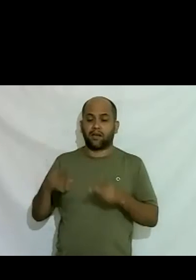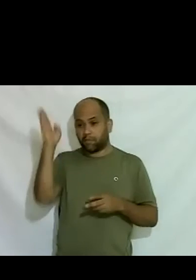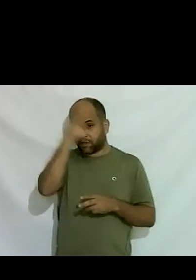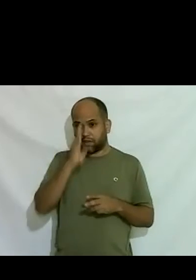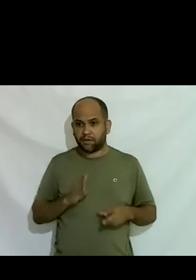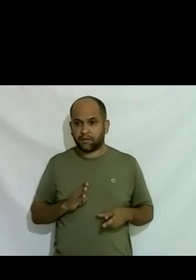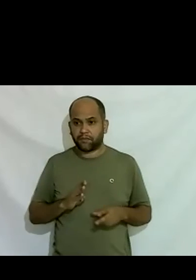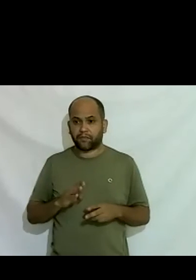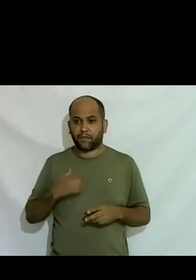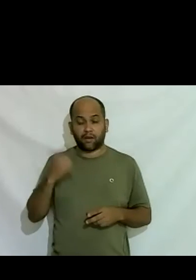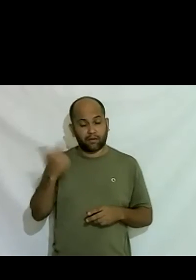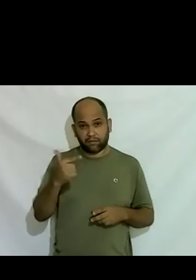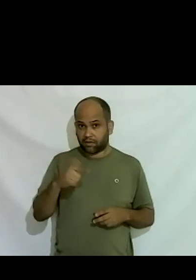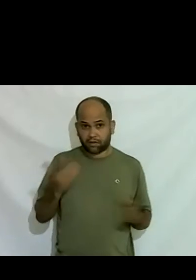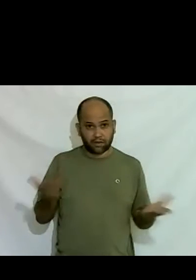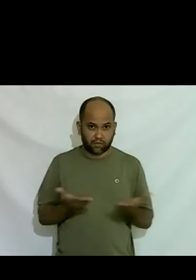eu não estaria nem vivo